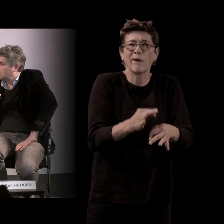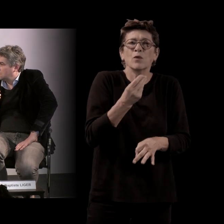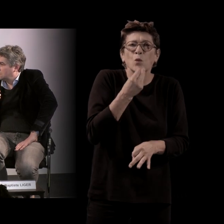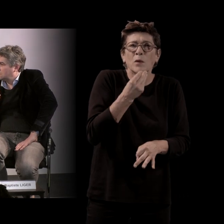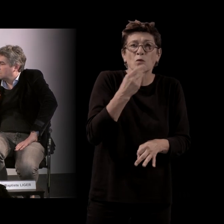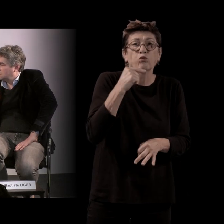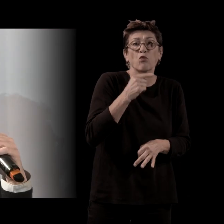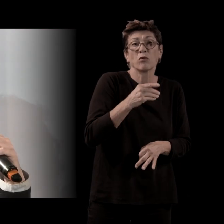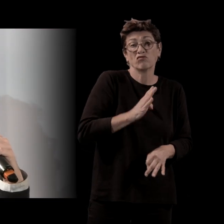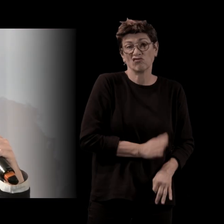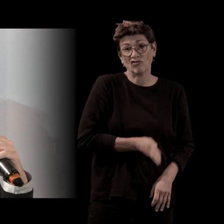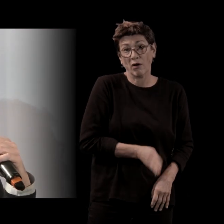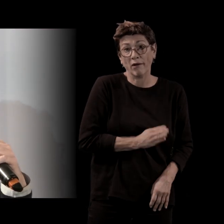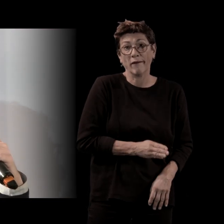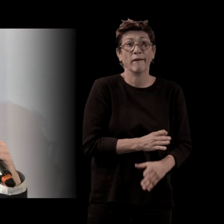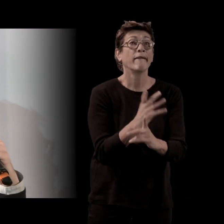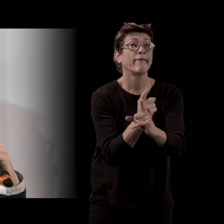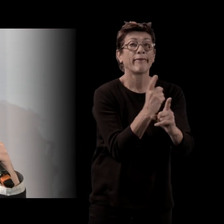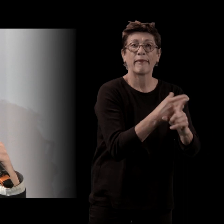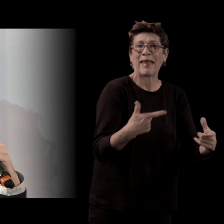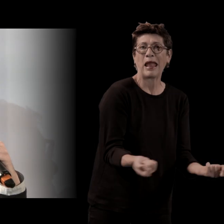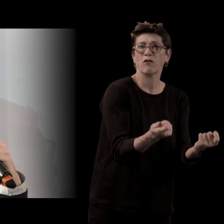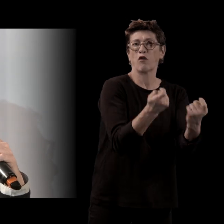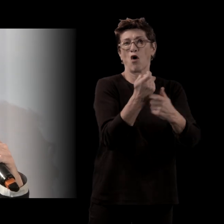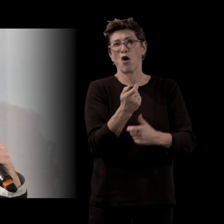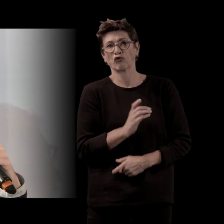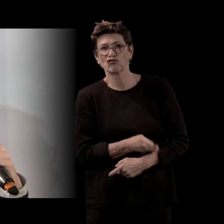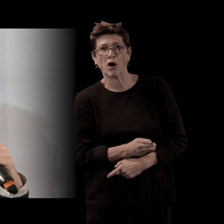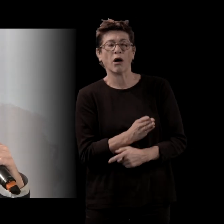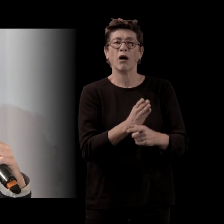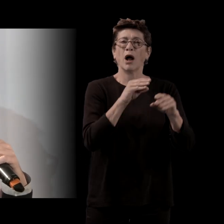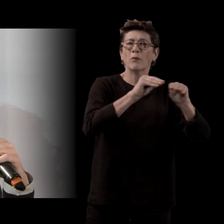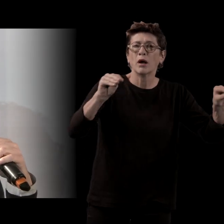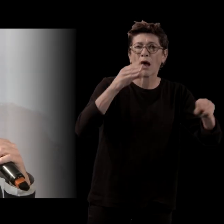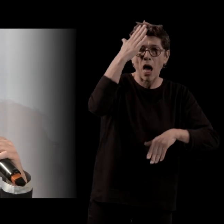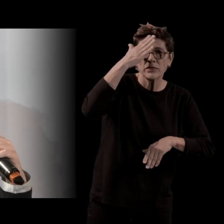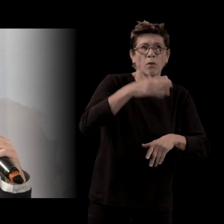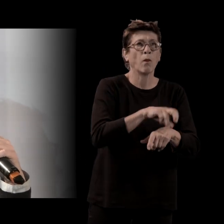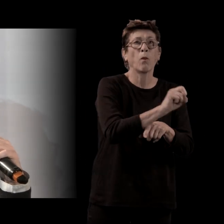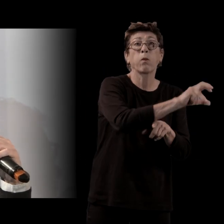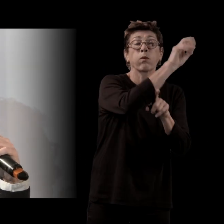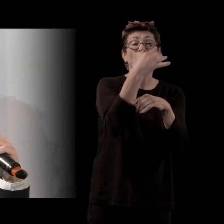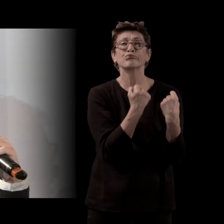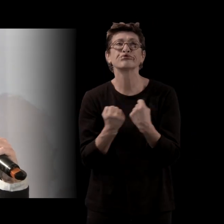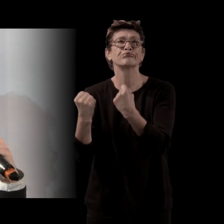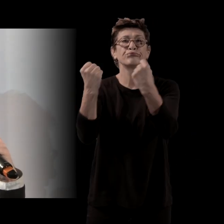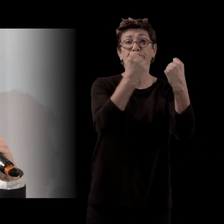VRP et puis il fait... Donc, il rencontre des éleveurs, des animaleries et puis il tourne comme ça avec sa voiture et c'est un commercial. Voilà.